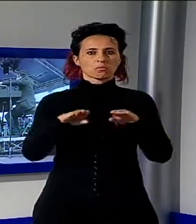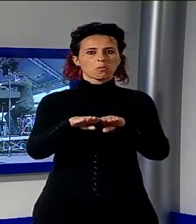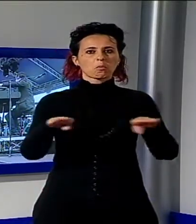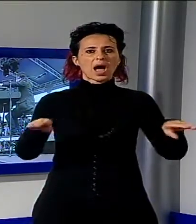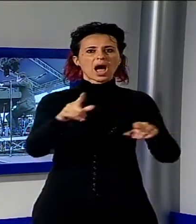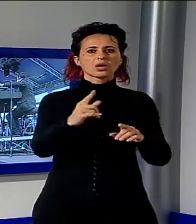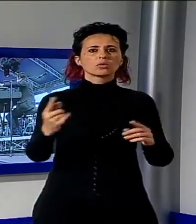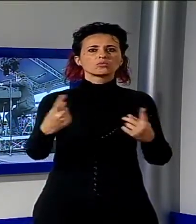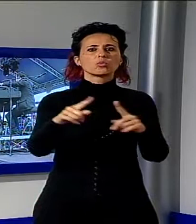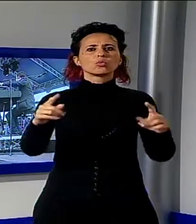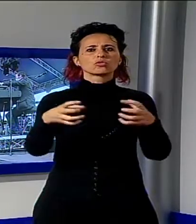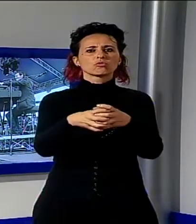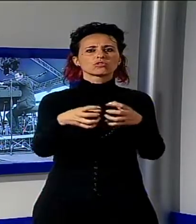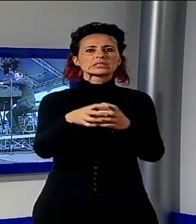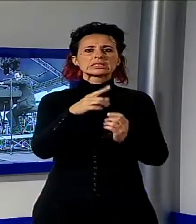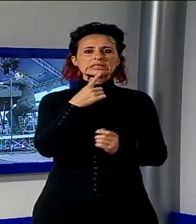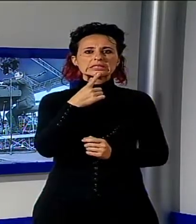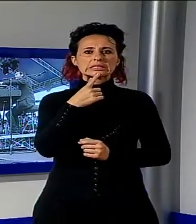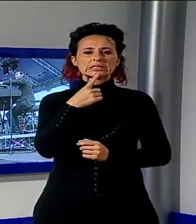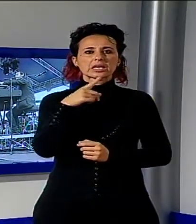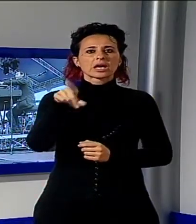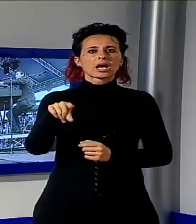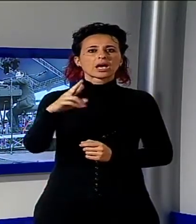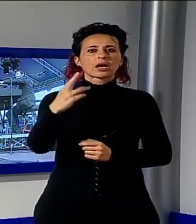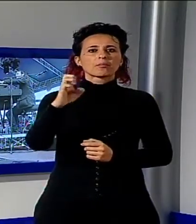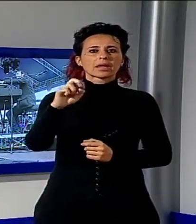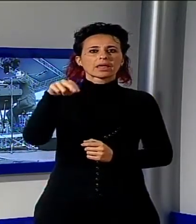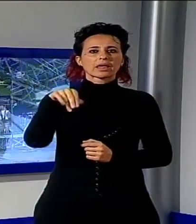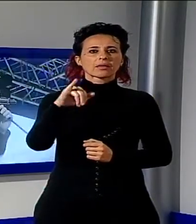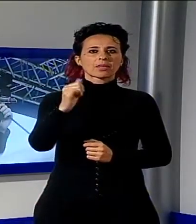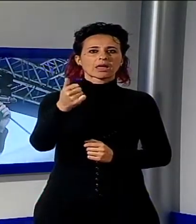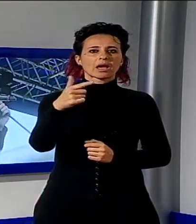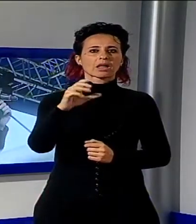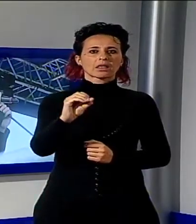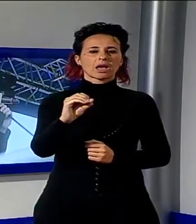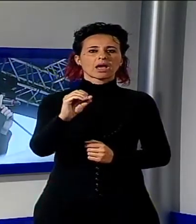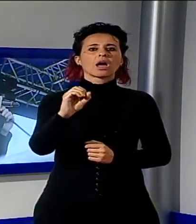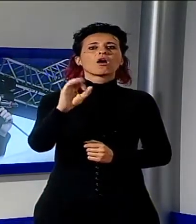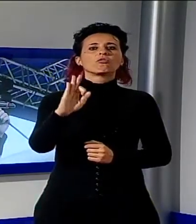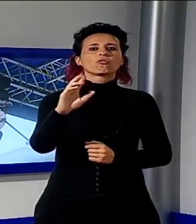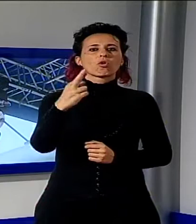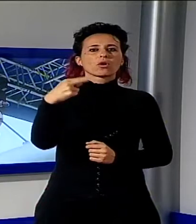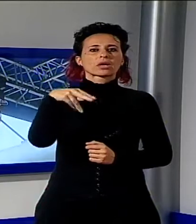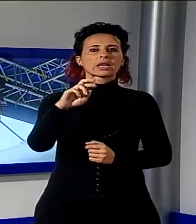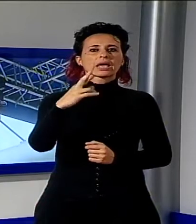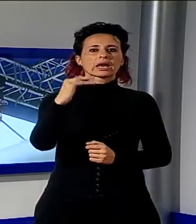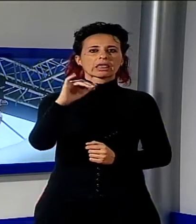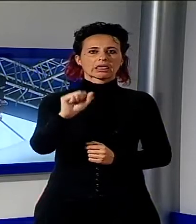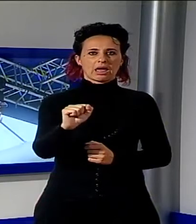gruppo della premiata Forneria Marconi, che si era già esibito nel 2005 in piazza Aldomoro. La PFM ha